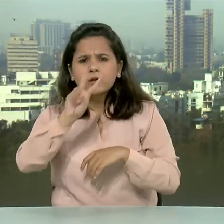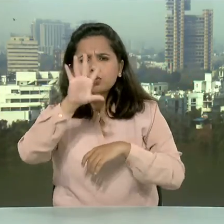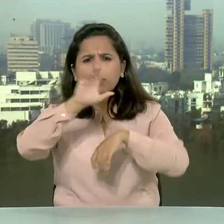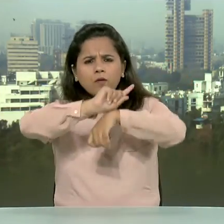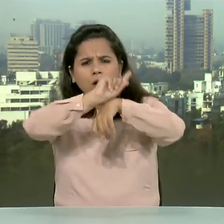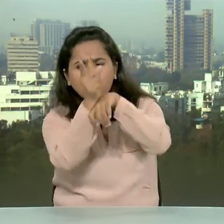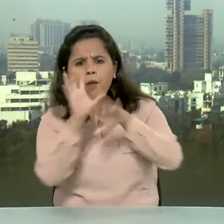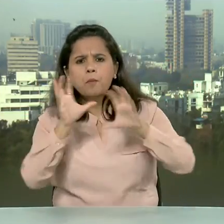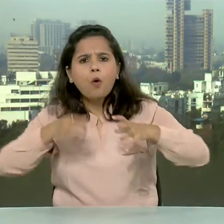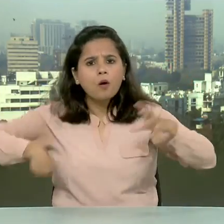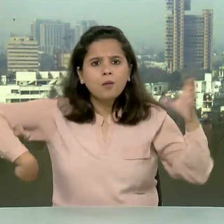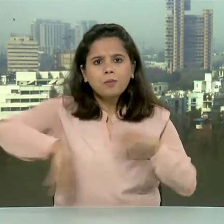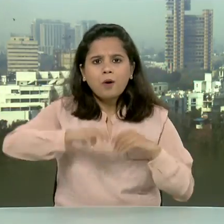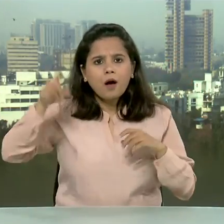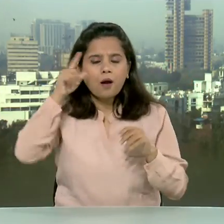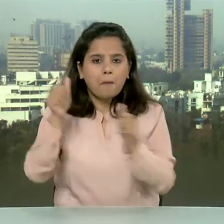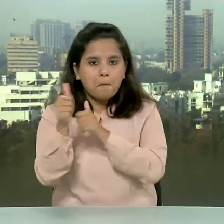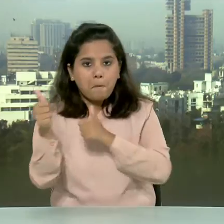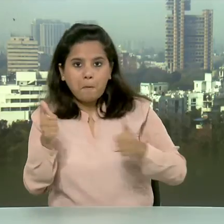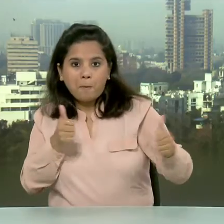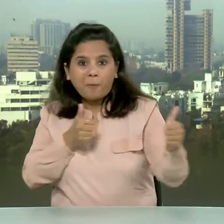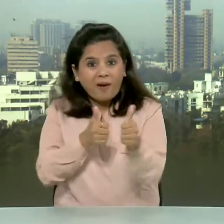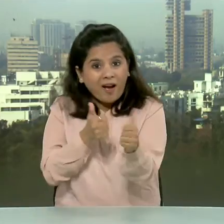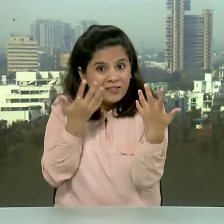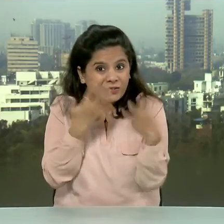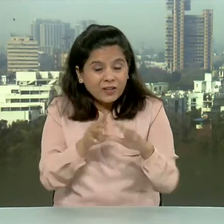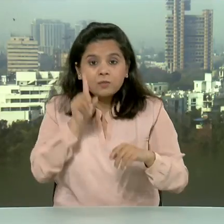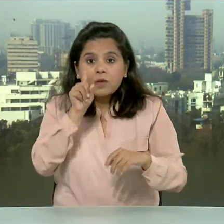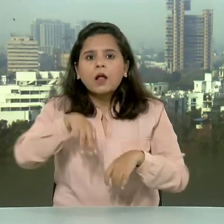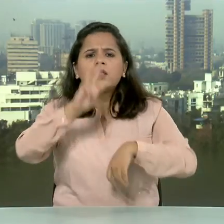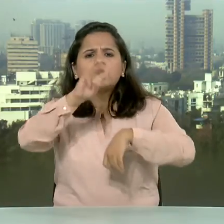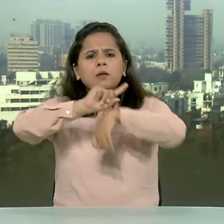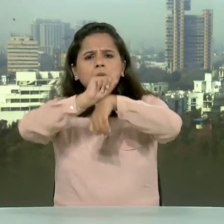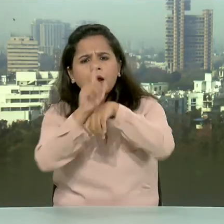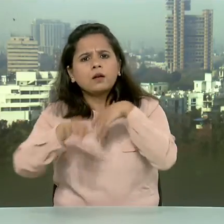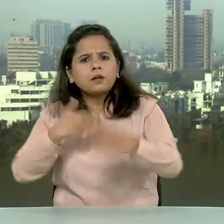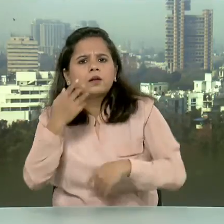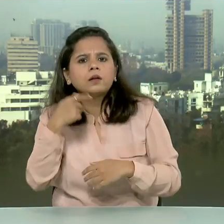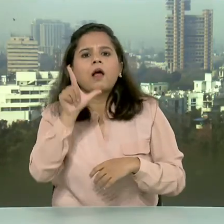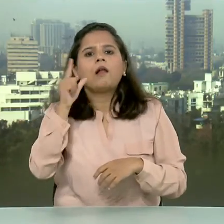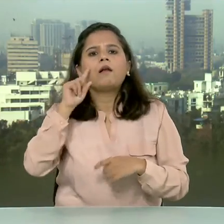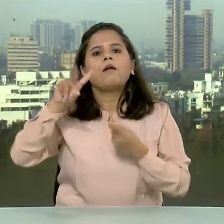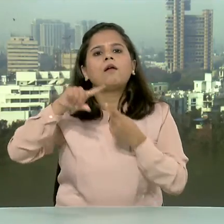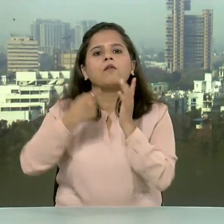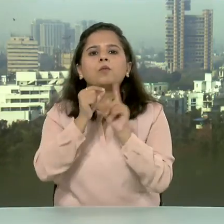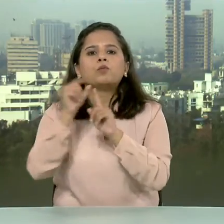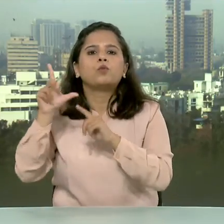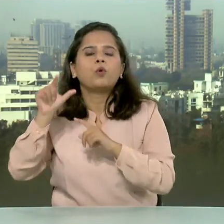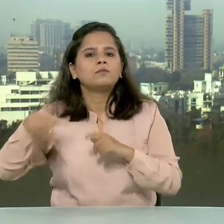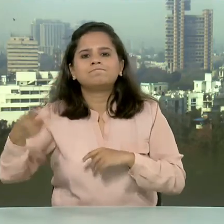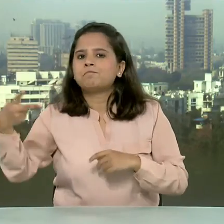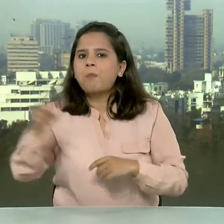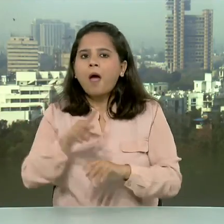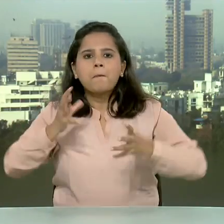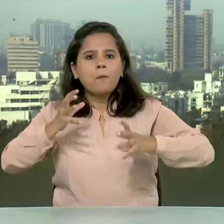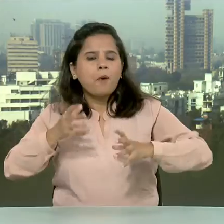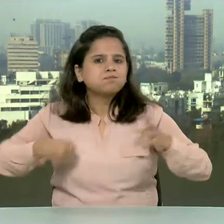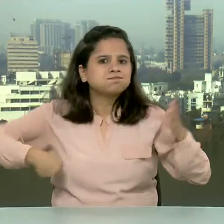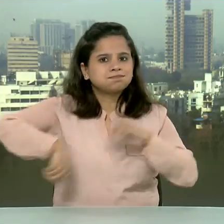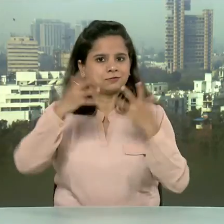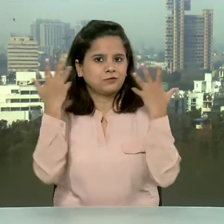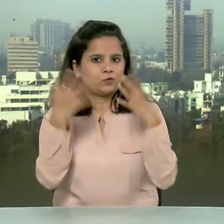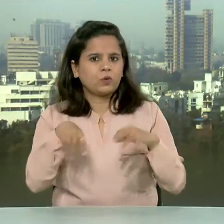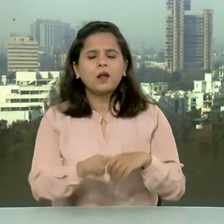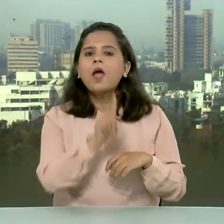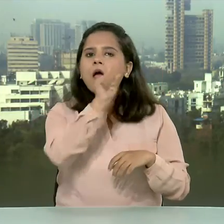हुए गोल की मदद से मुकाबले में बढ़त बना ली हाला कि 3 मिनिट बाद ही लिवरपूल ने वापसी की और साधियों